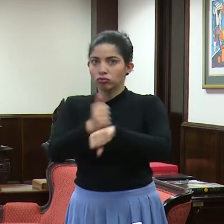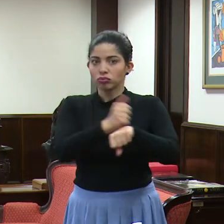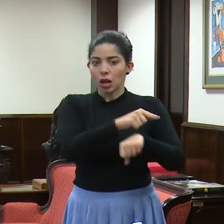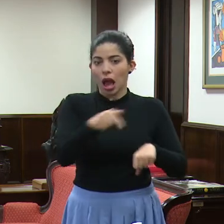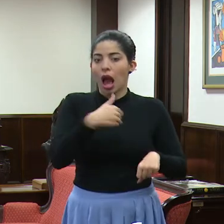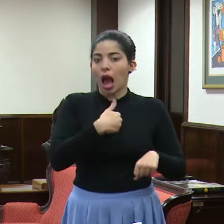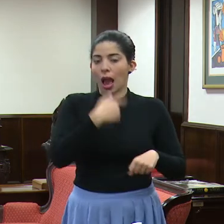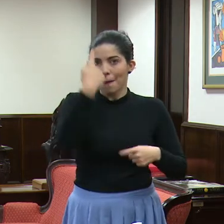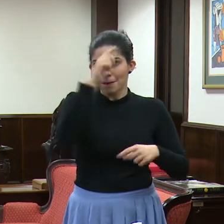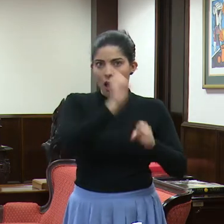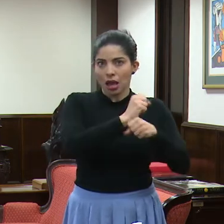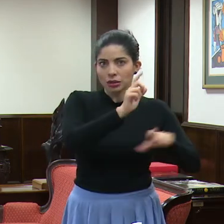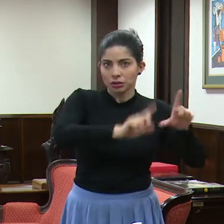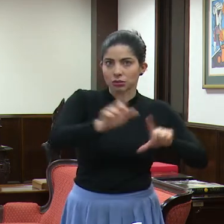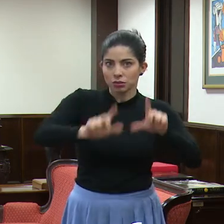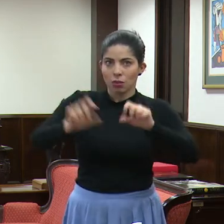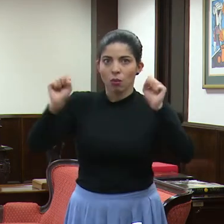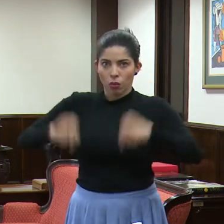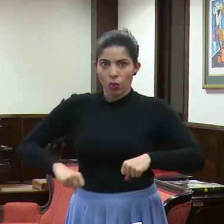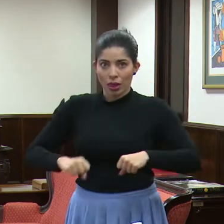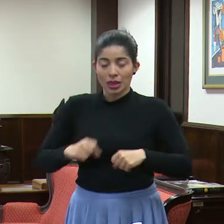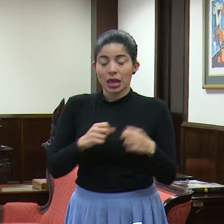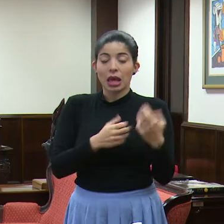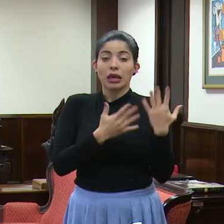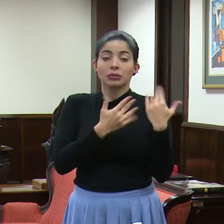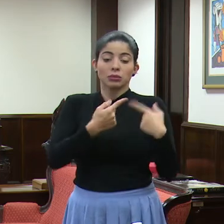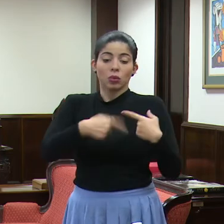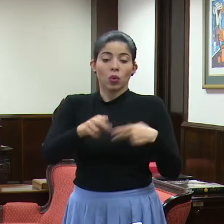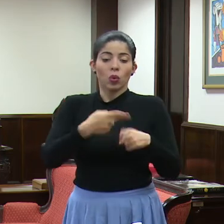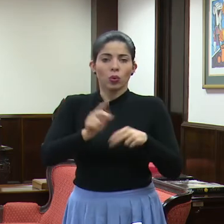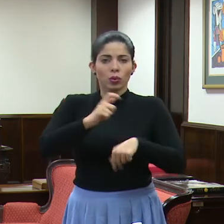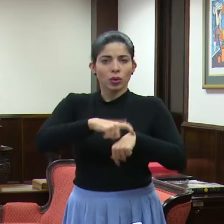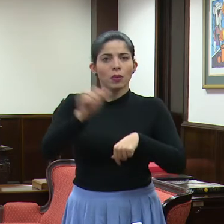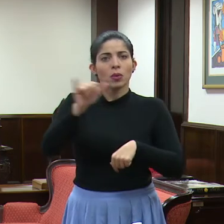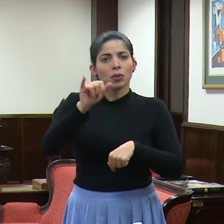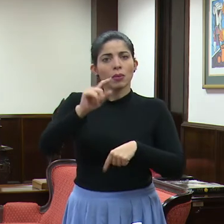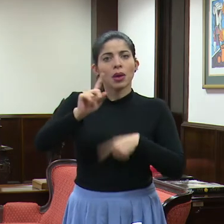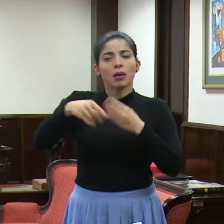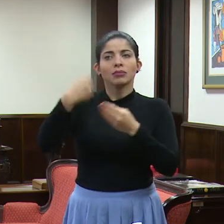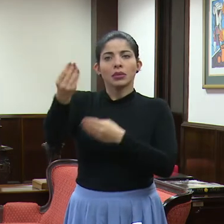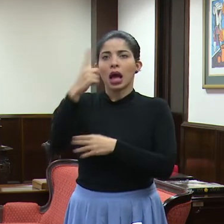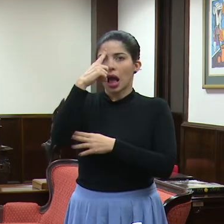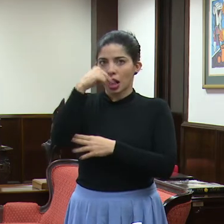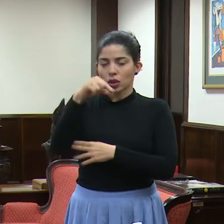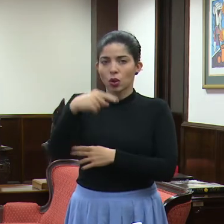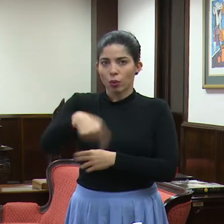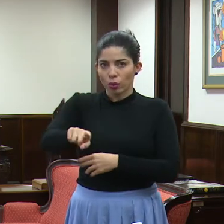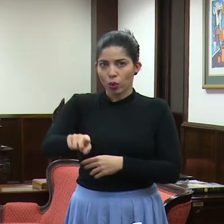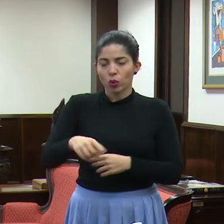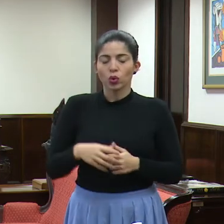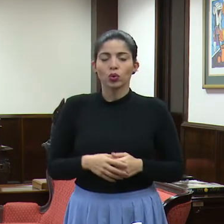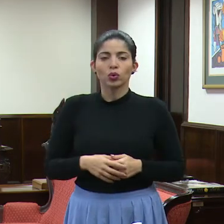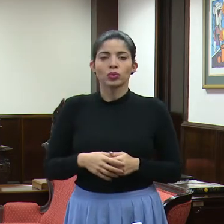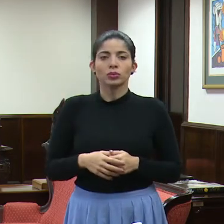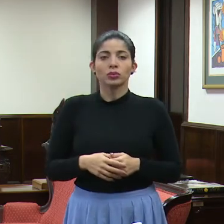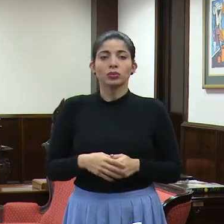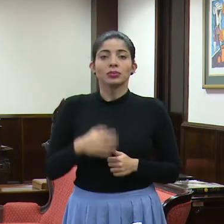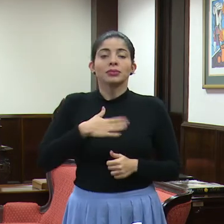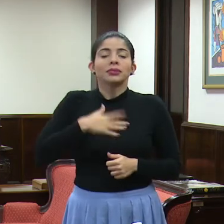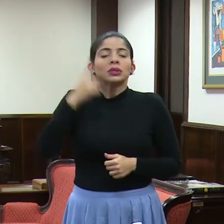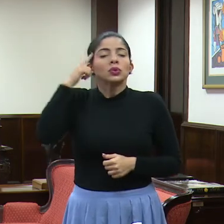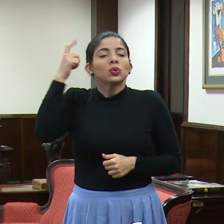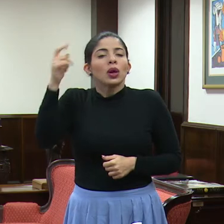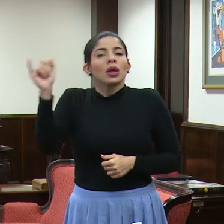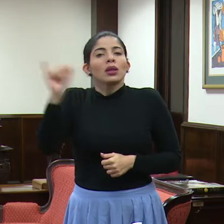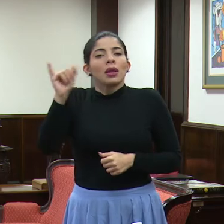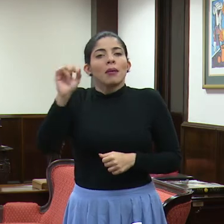prueba, y también, muy probablemente en poco tiempo, pues también lo tendrá el Calderón Guardia. Y mi sueño es